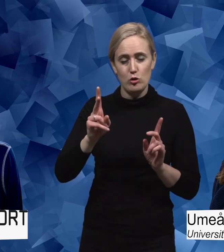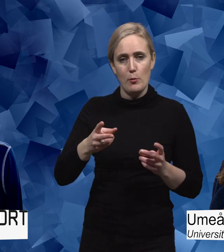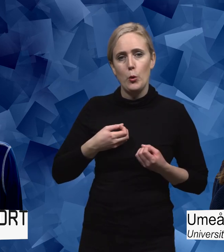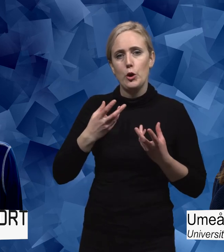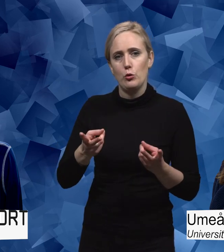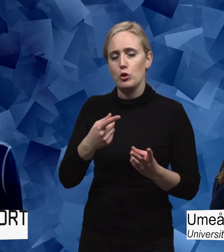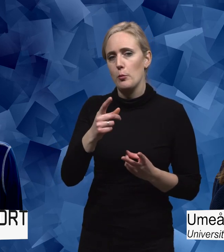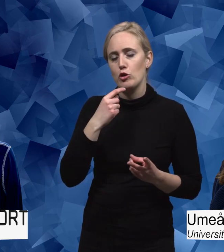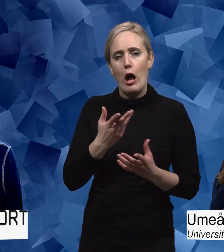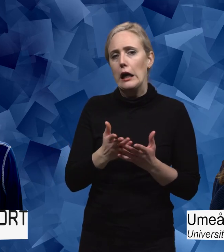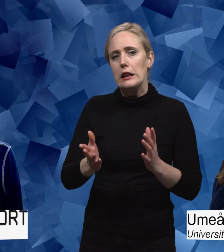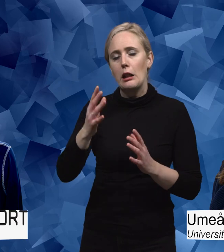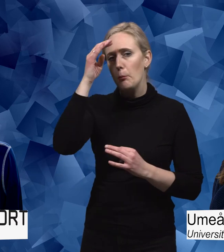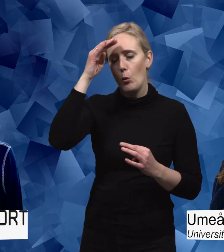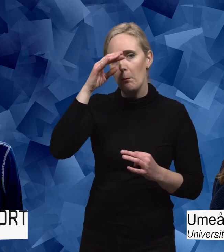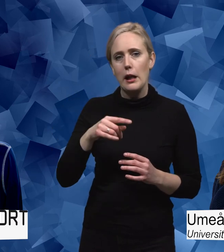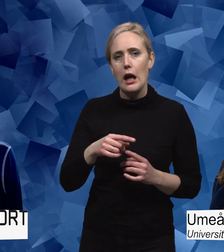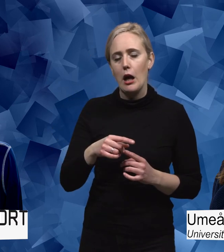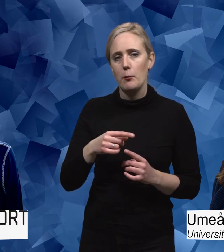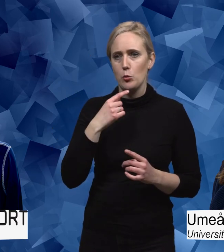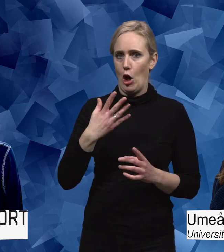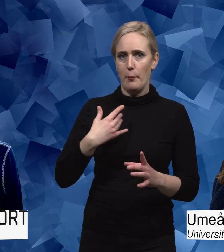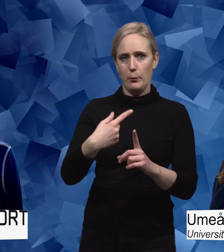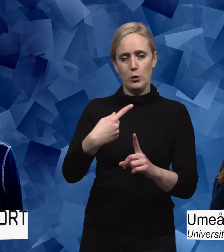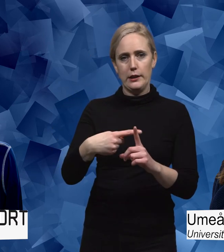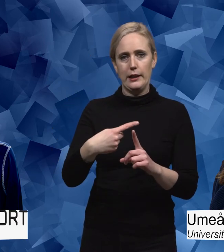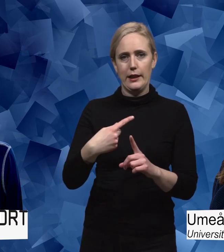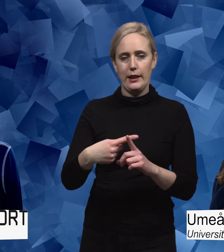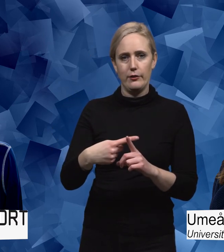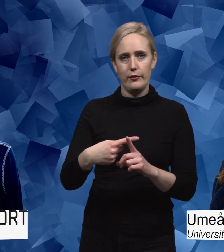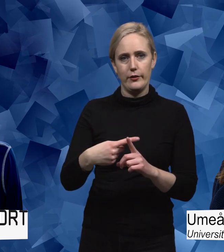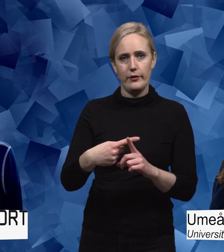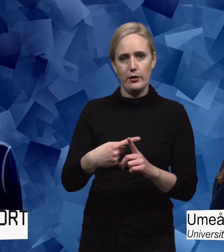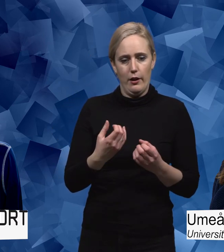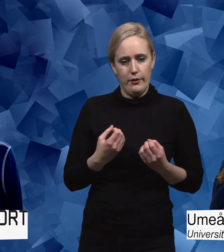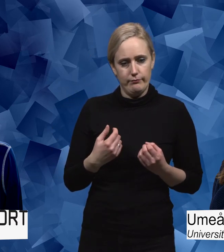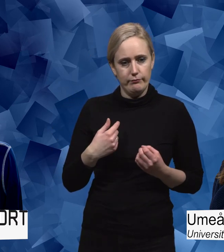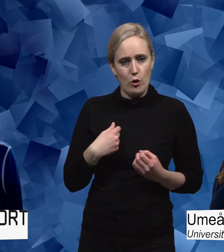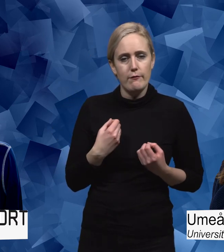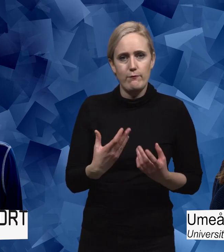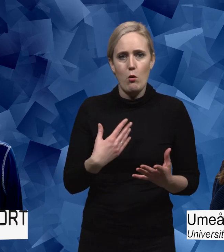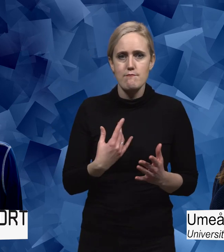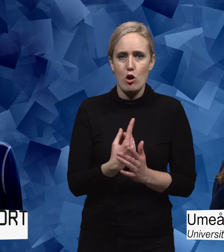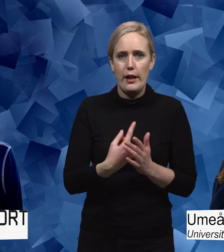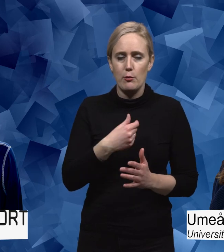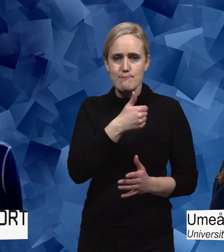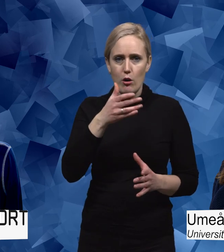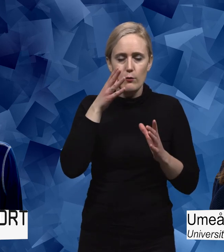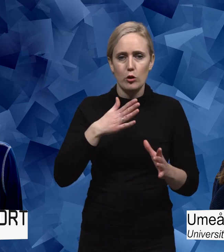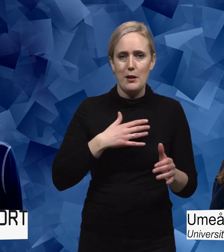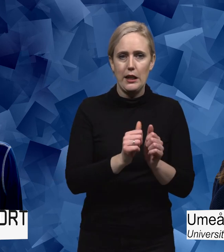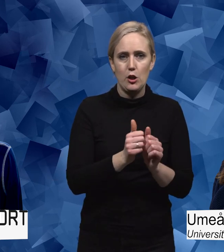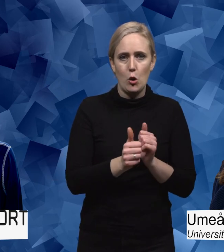det så var inte det ett problem. Snarare tvärtom att man tyckte att det var positivt att kunna få ägna sig helt och hållet åt sitt